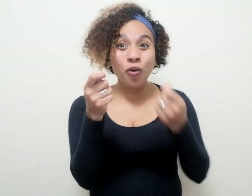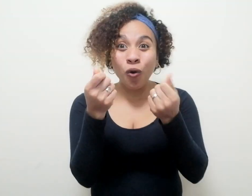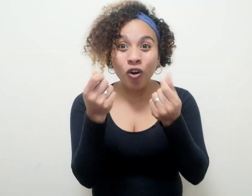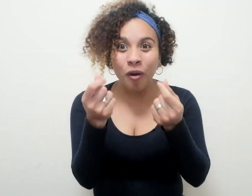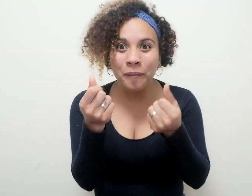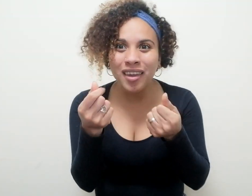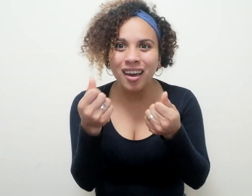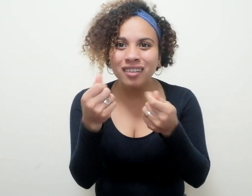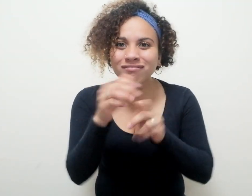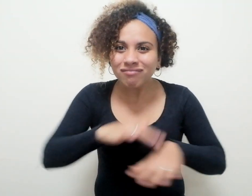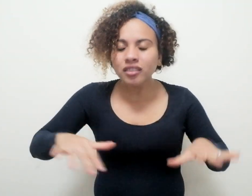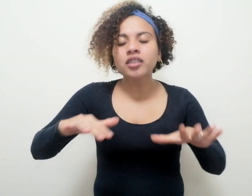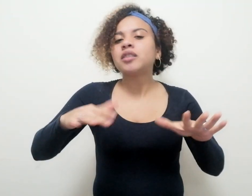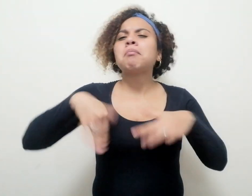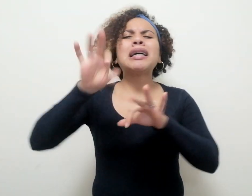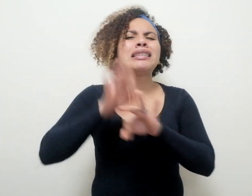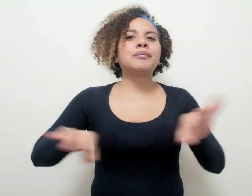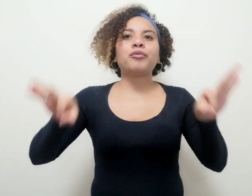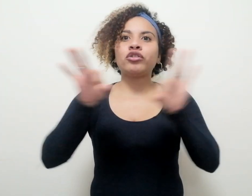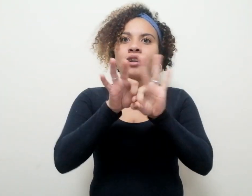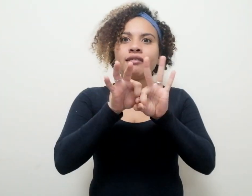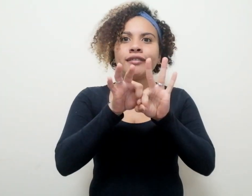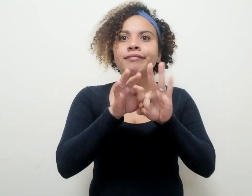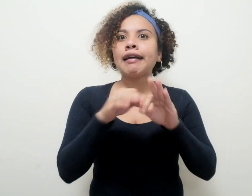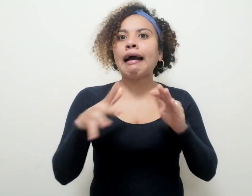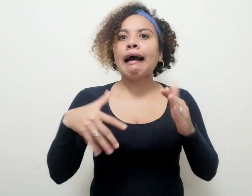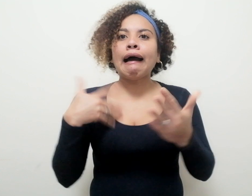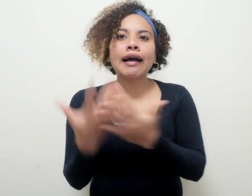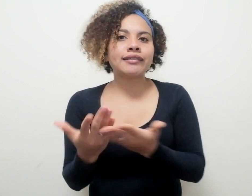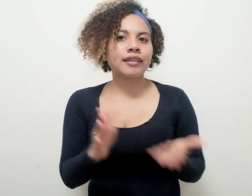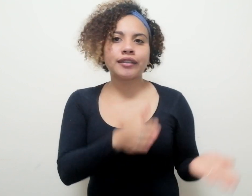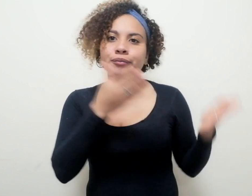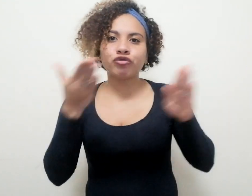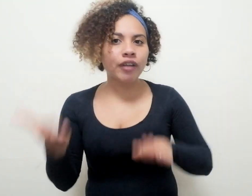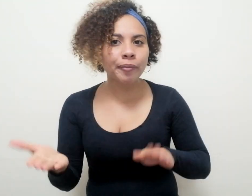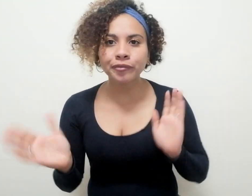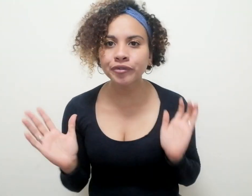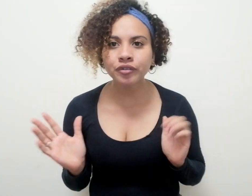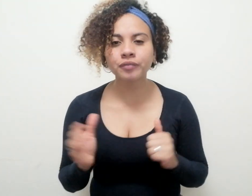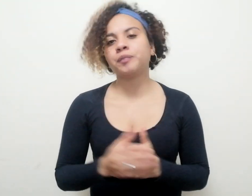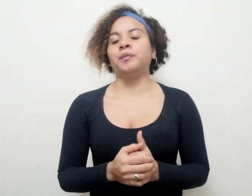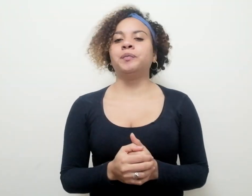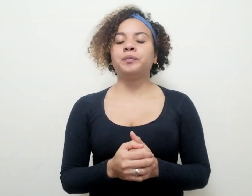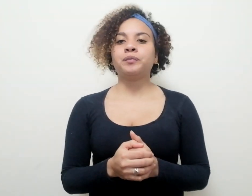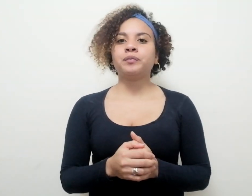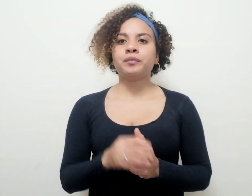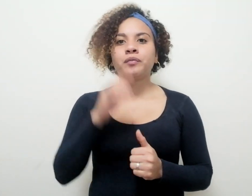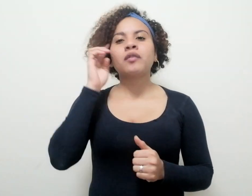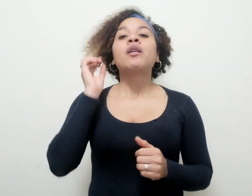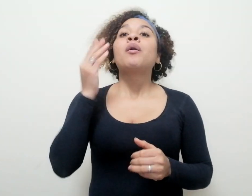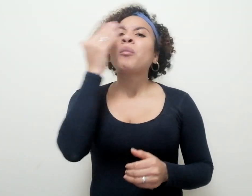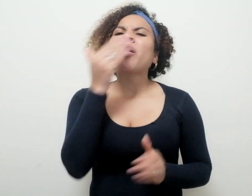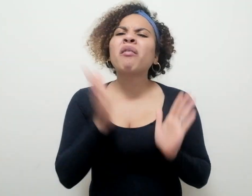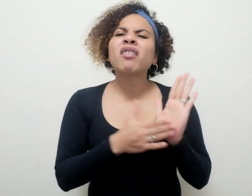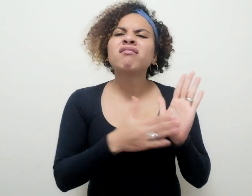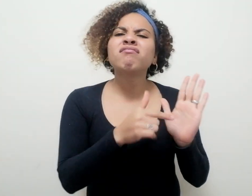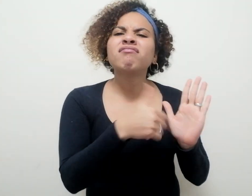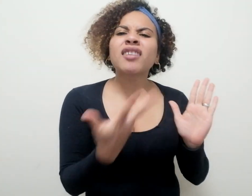del suelo no deja de acosarnos hasta el día en que lo acostamos directamente. C. Prueba de esto último